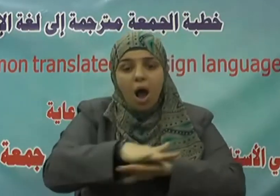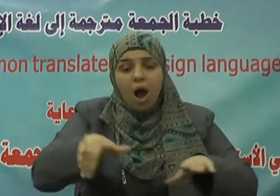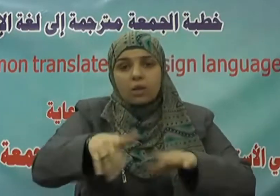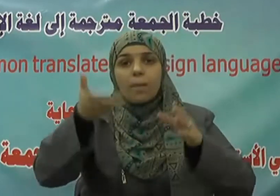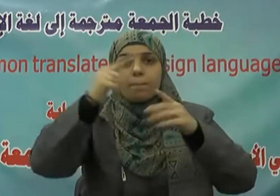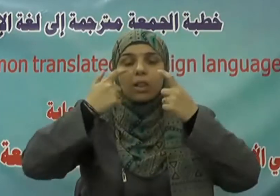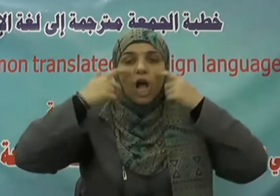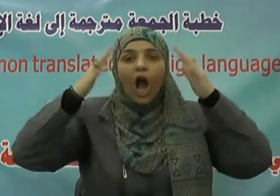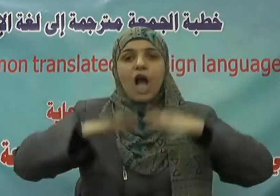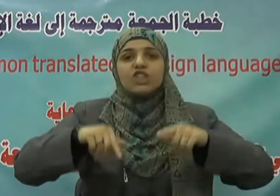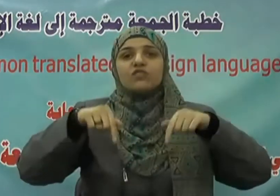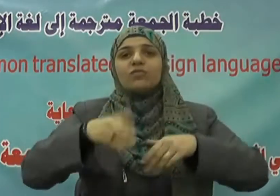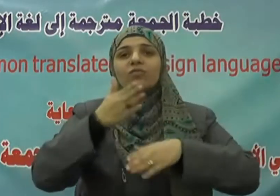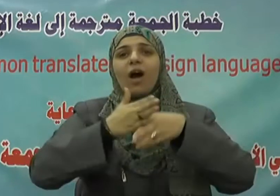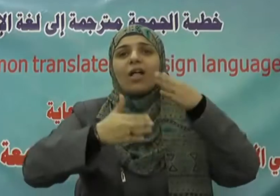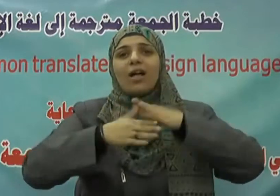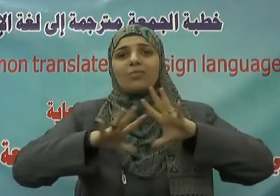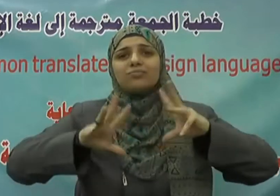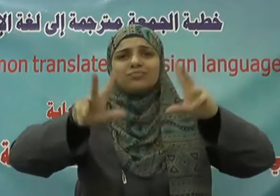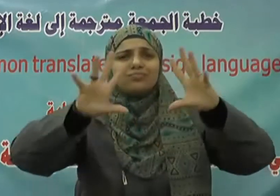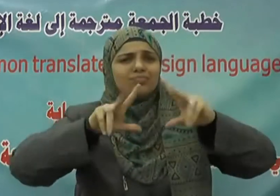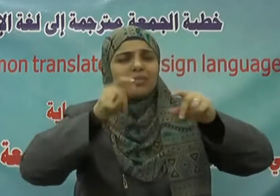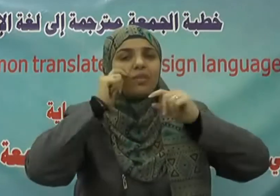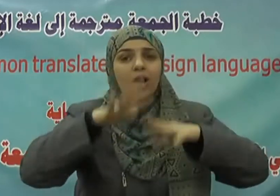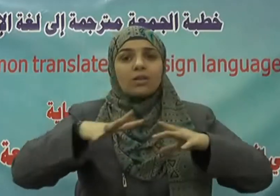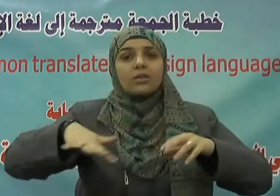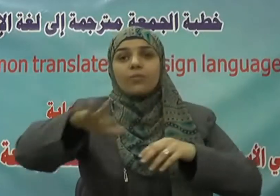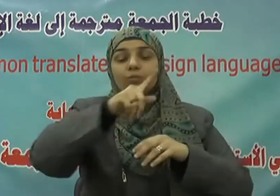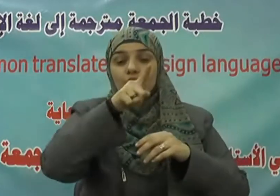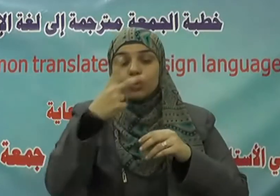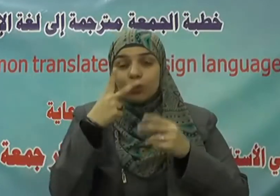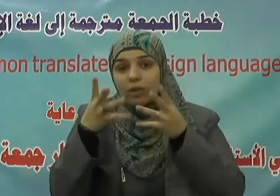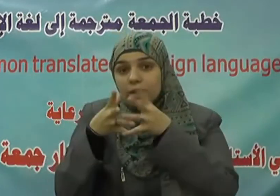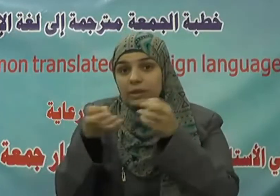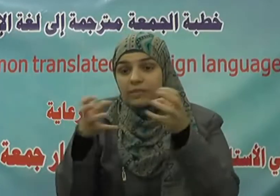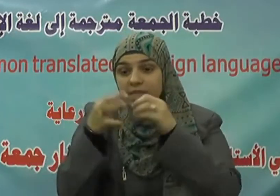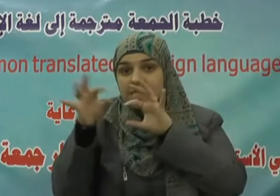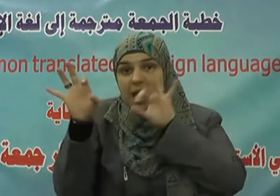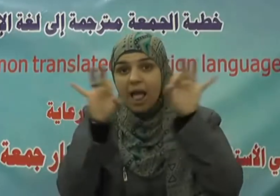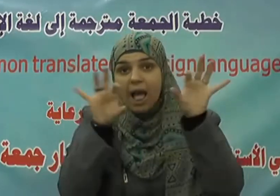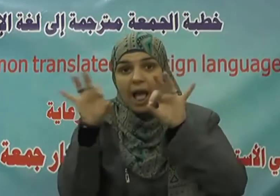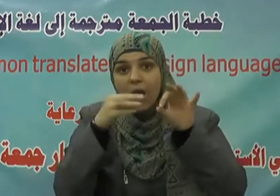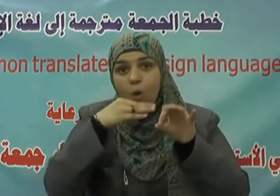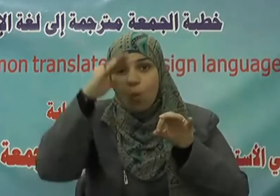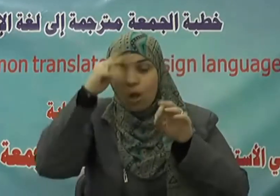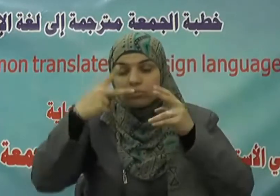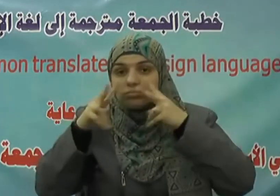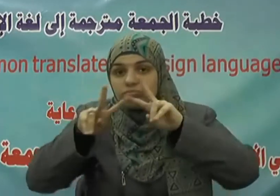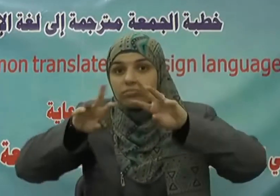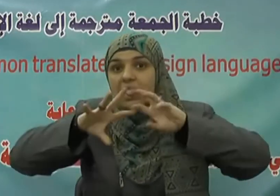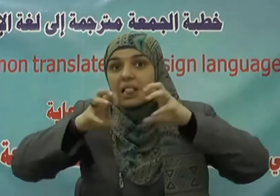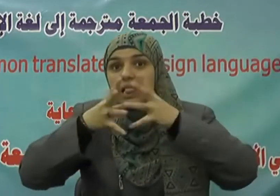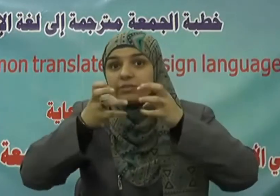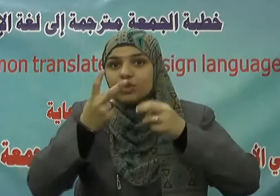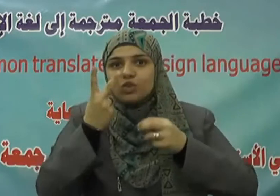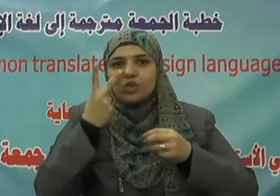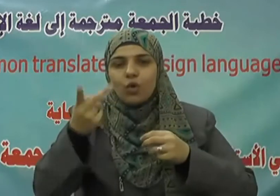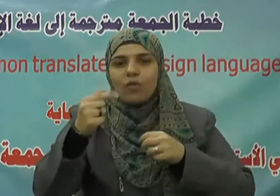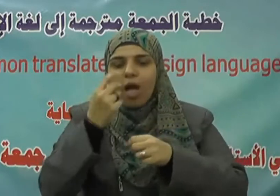فيها والمتدبر لآيات الذكر الحكيم يدرك يقينا أن القيم